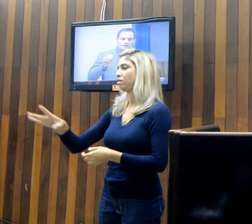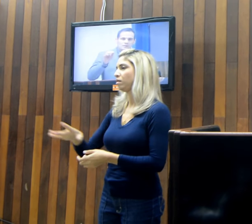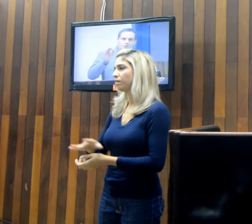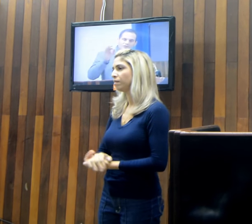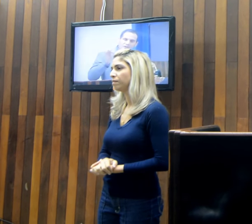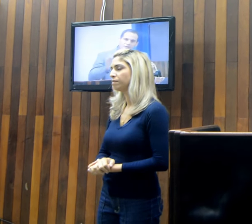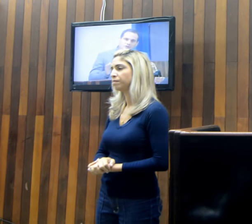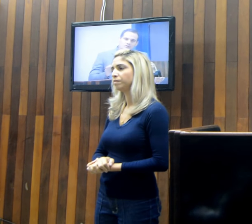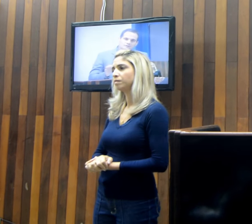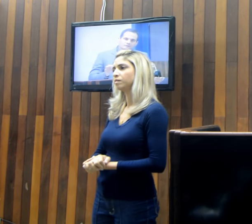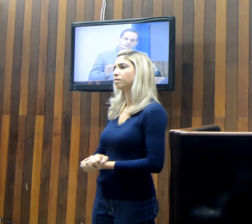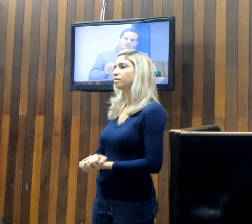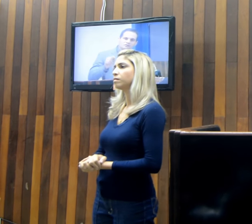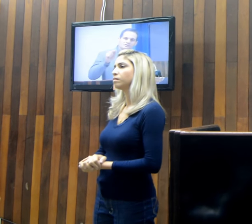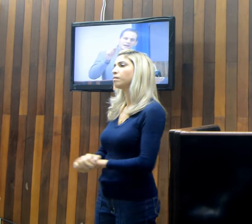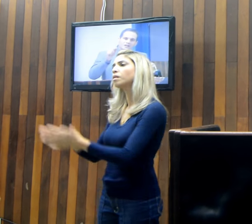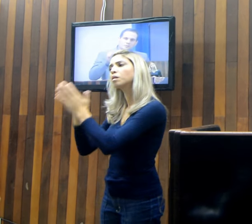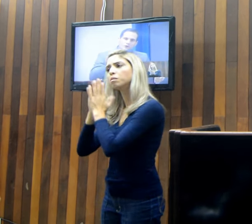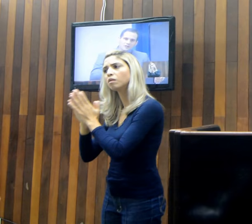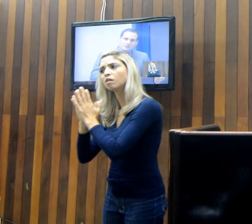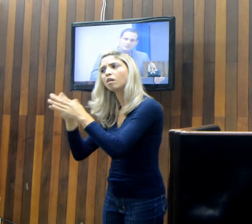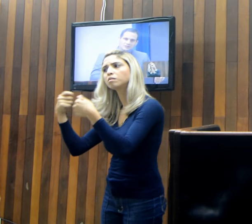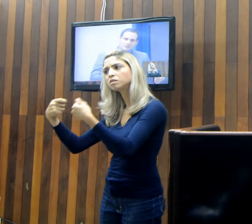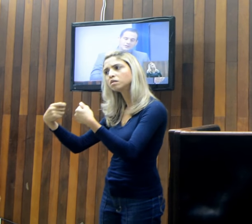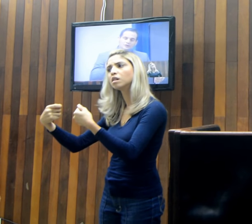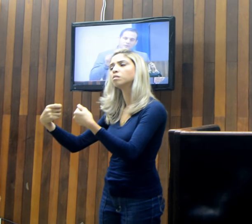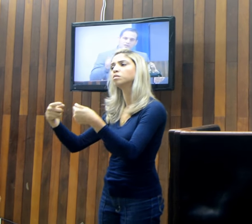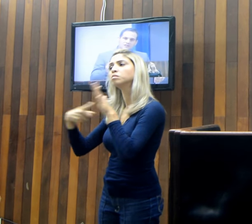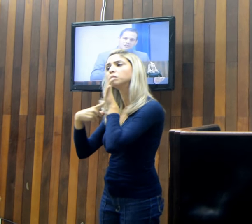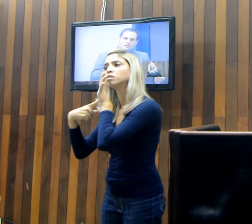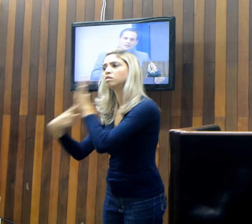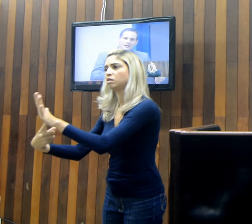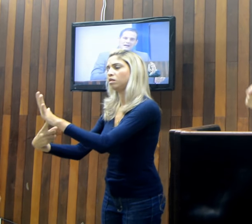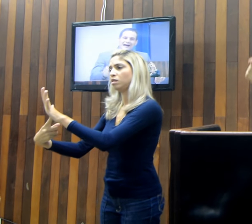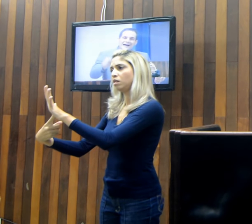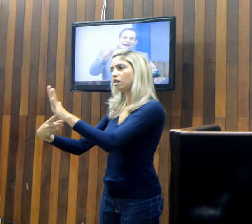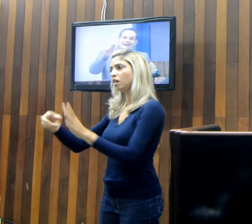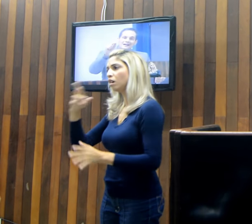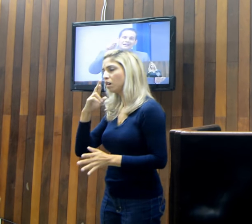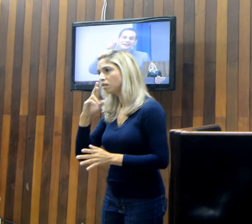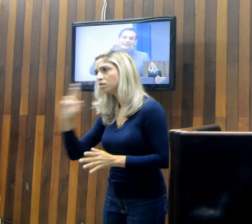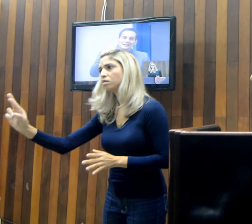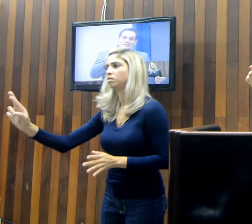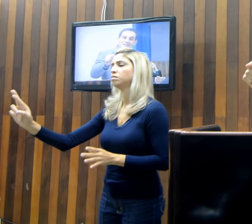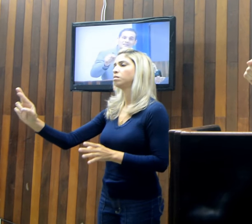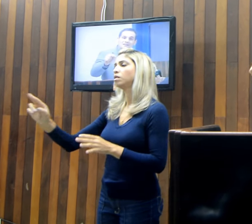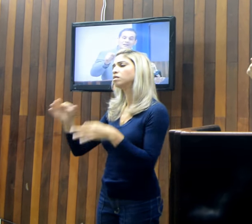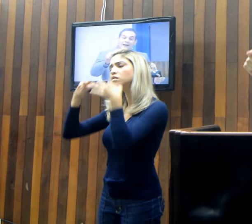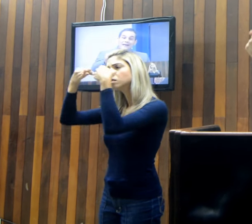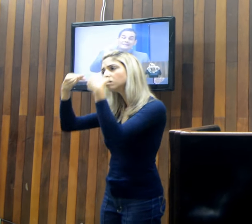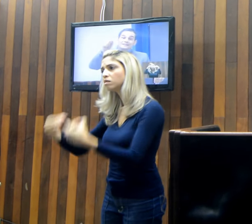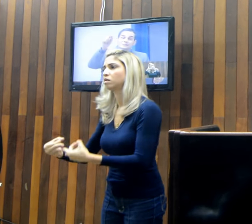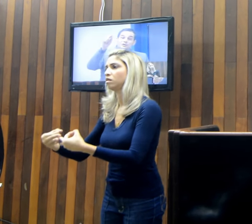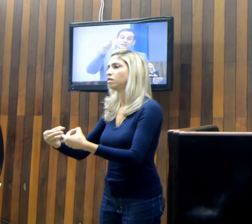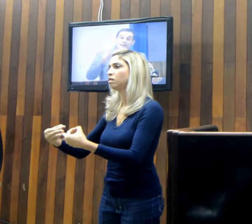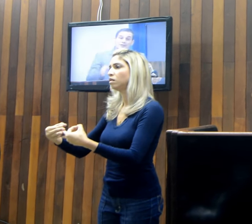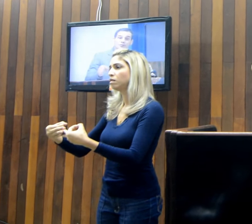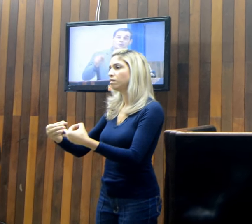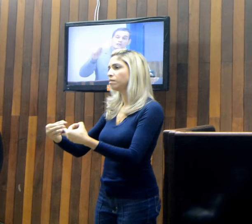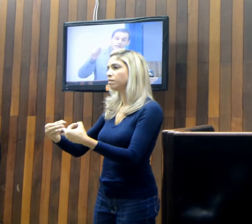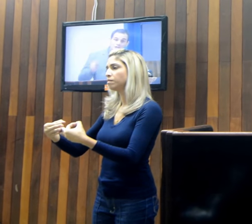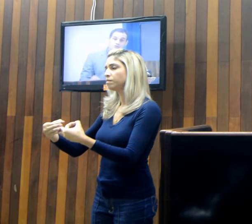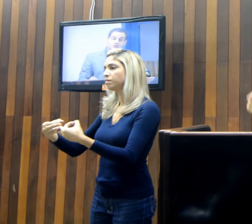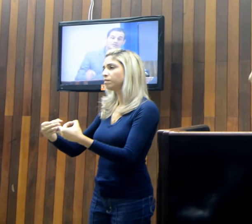Por favor, vamos dar respostas a esse modelo